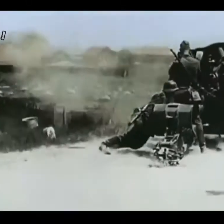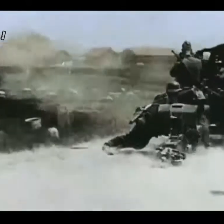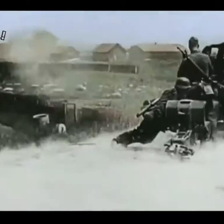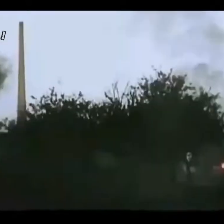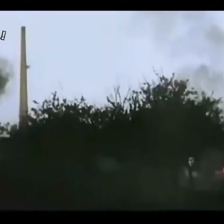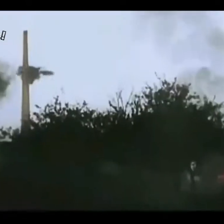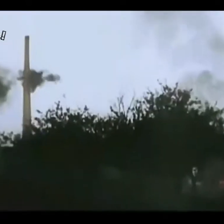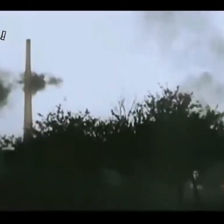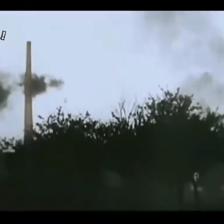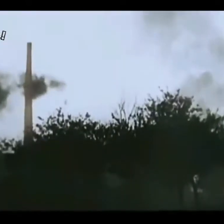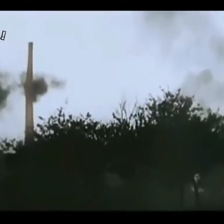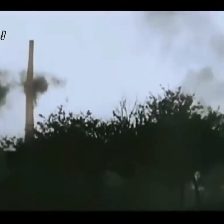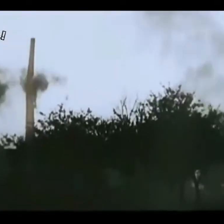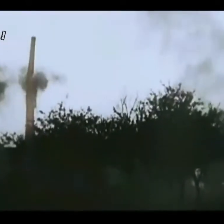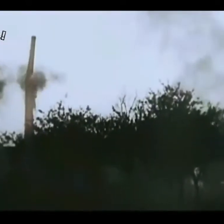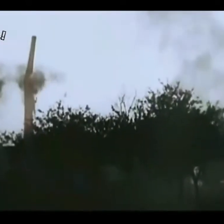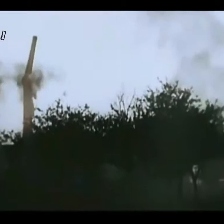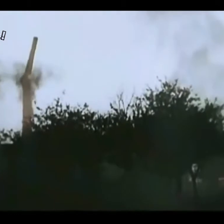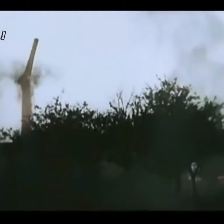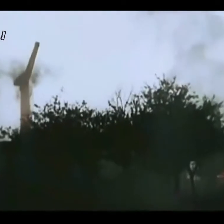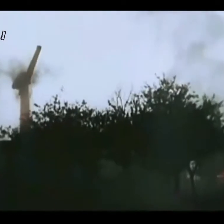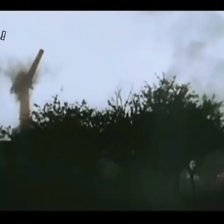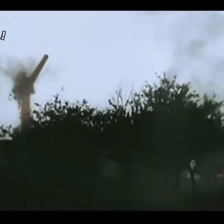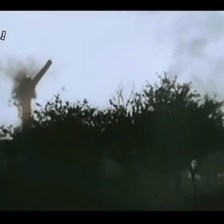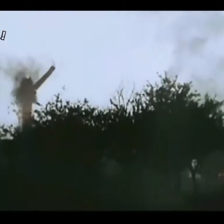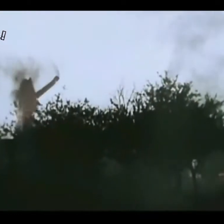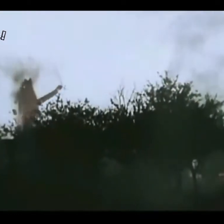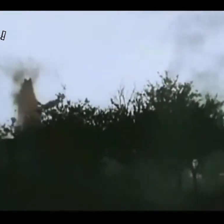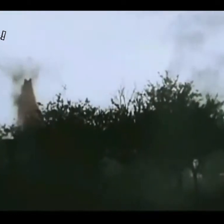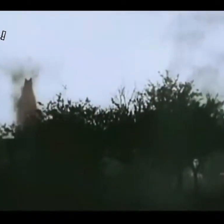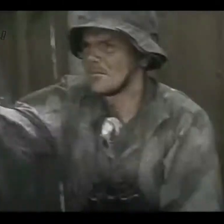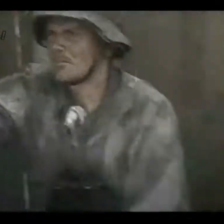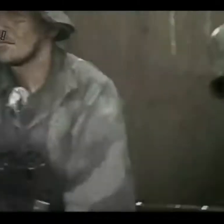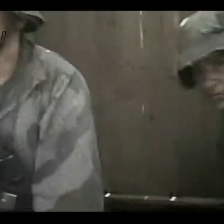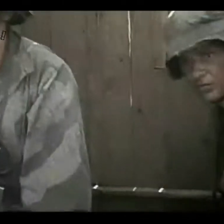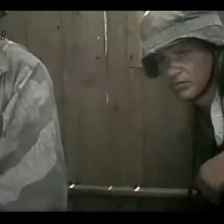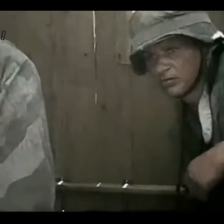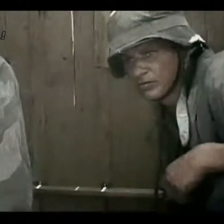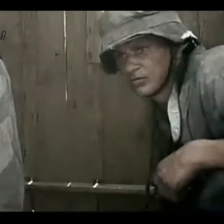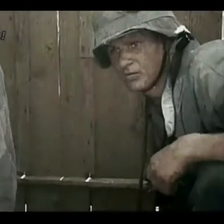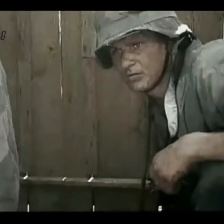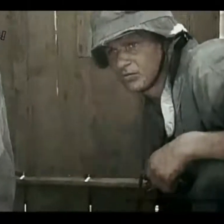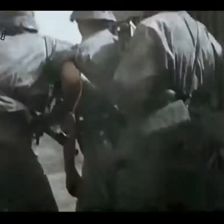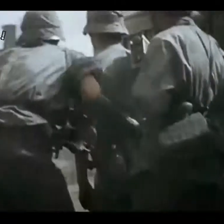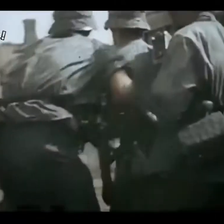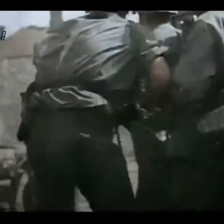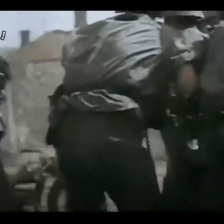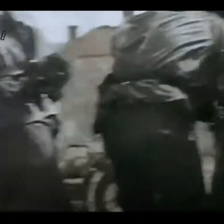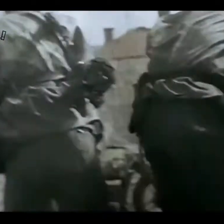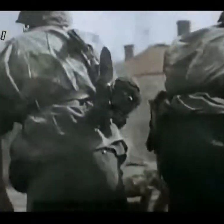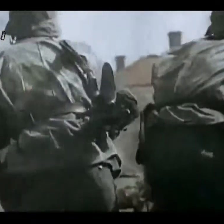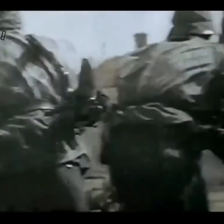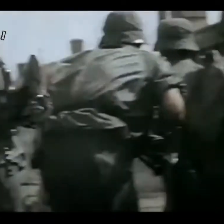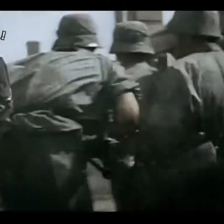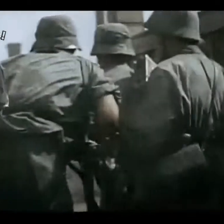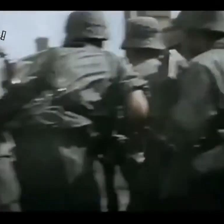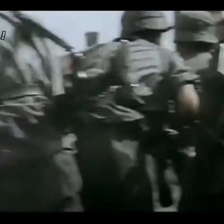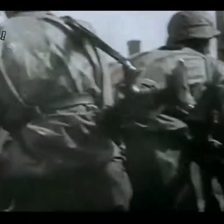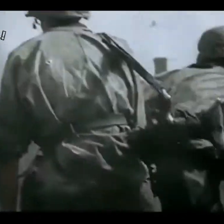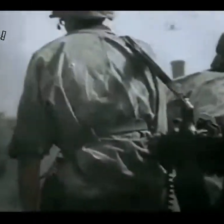particularmente a través de las ametralladoras y la aviación. Esto con el apoyo de una potencia industrial y como respuesta a los enfrentamientos en las